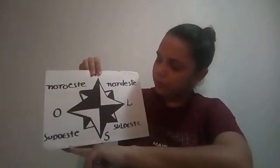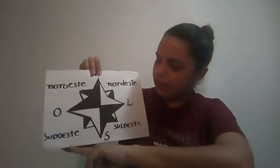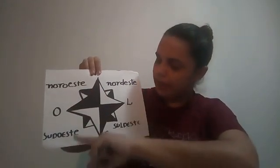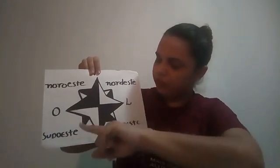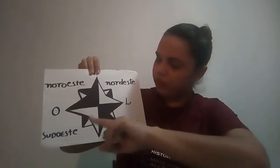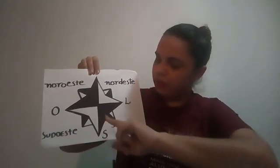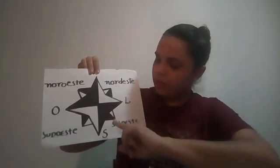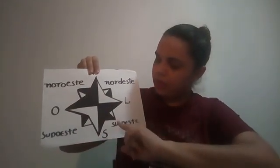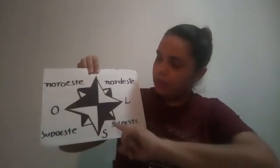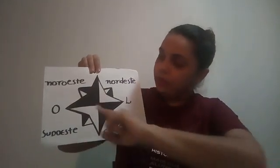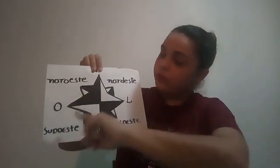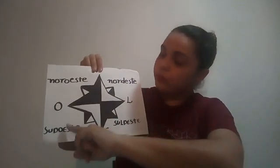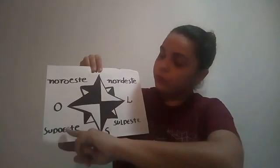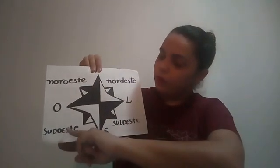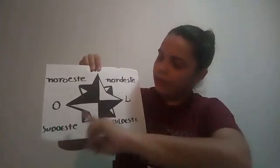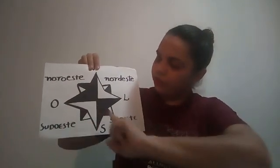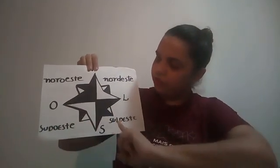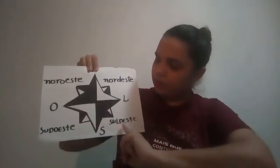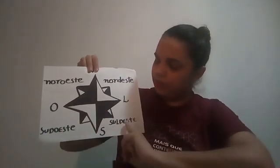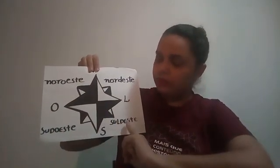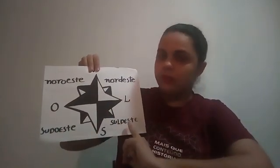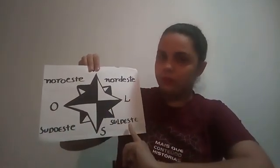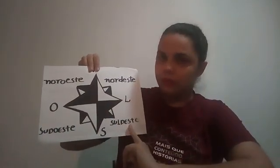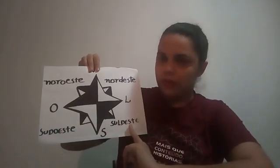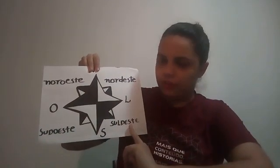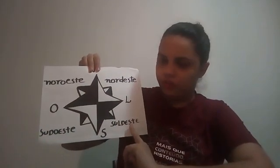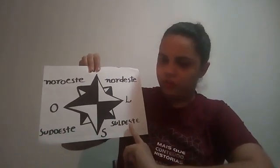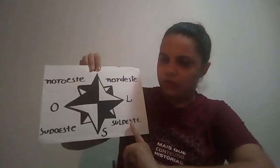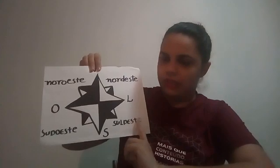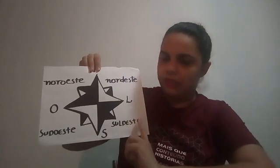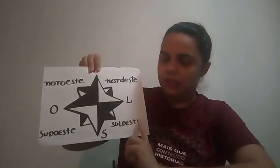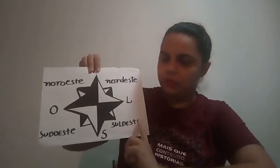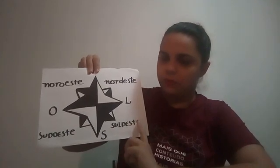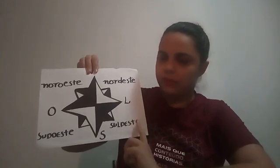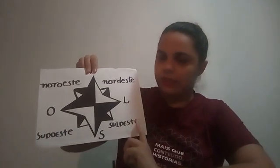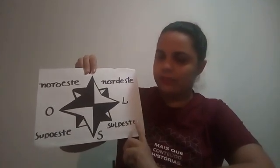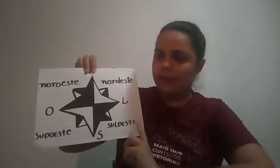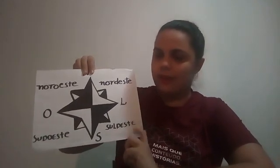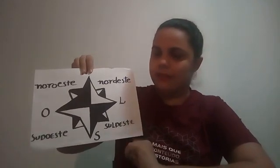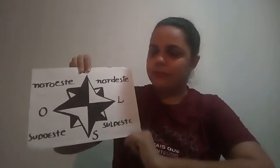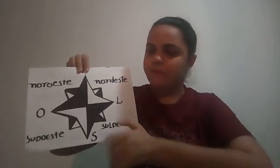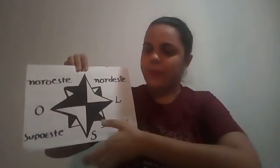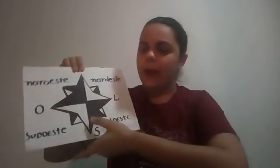Sudeste, Sudoeste e Sudeste. Esses são os pontos colaterais, tá?